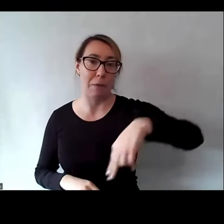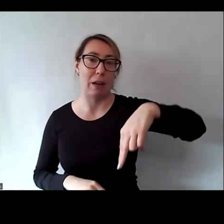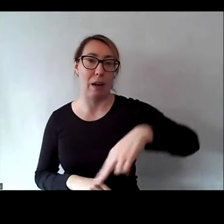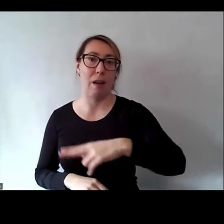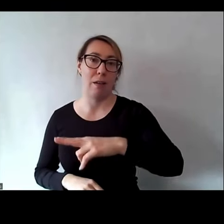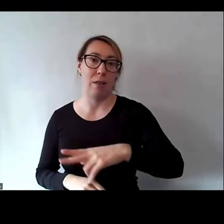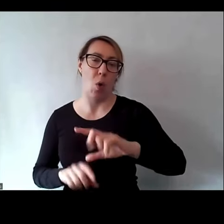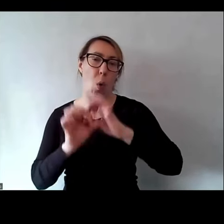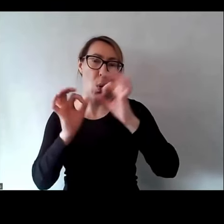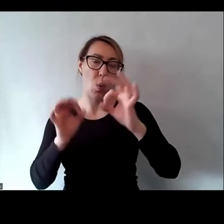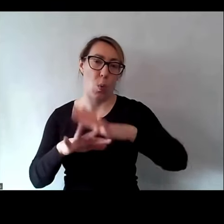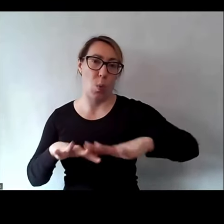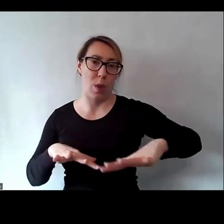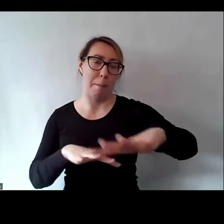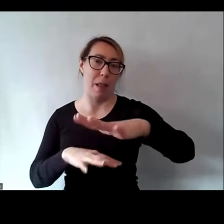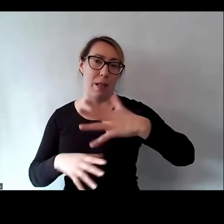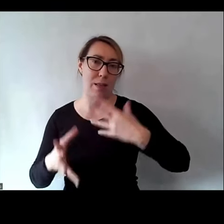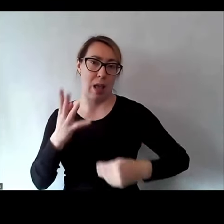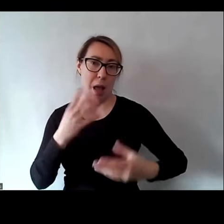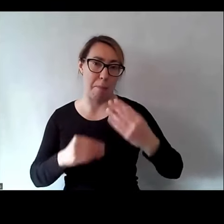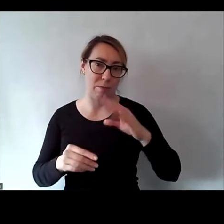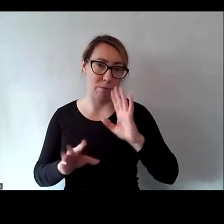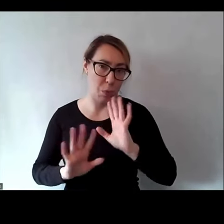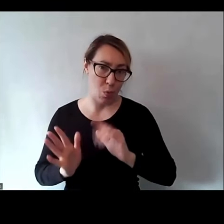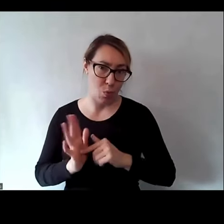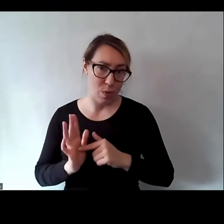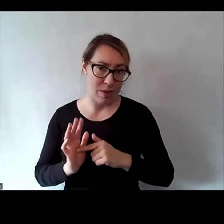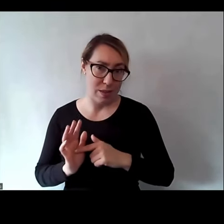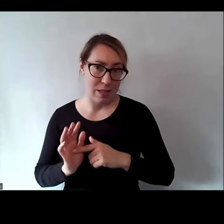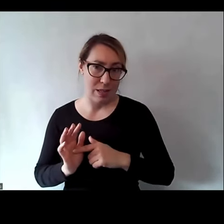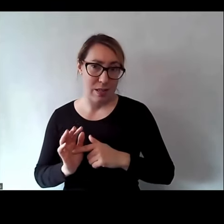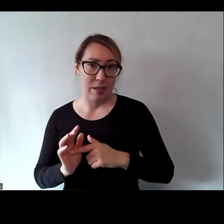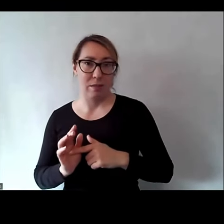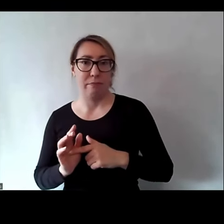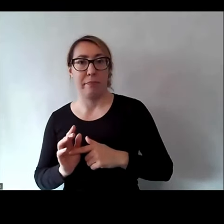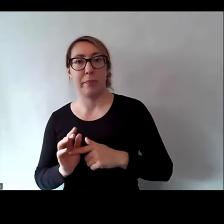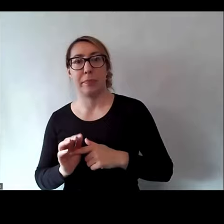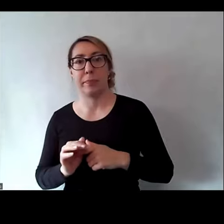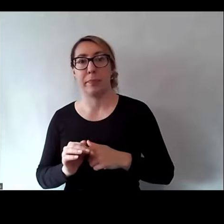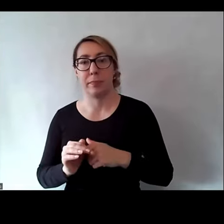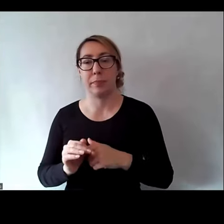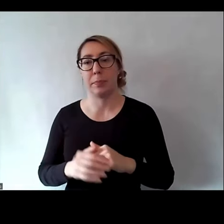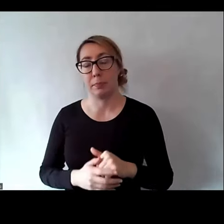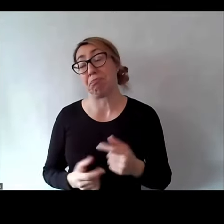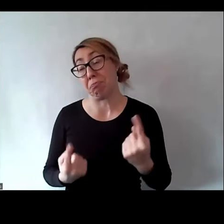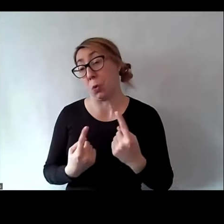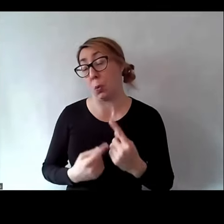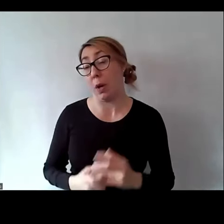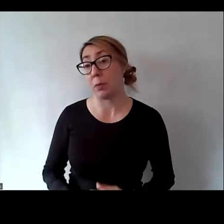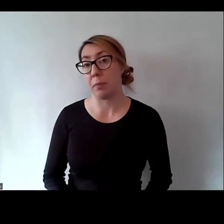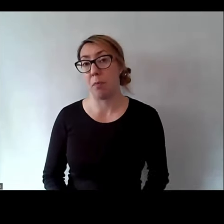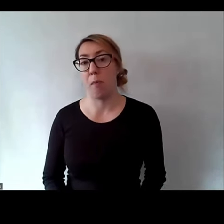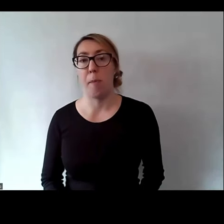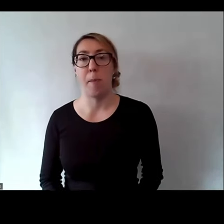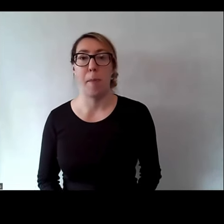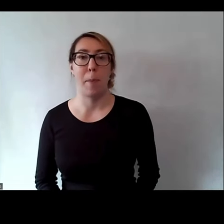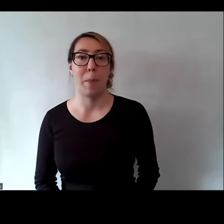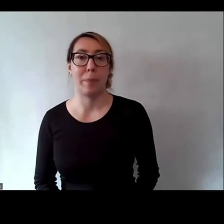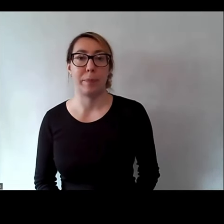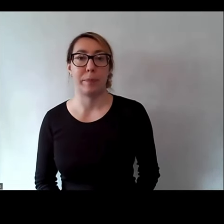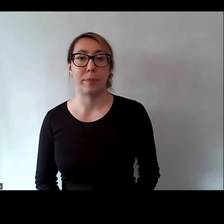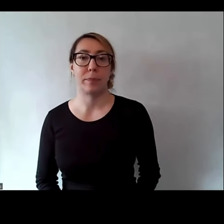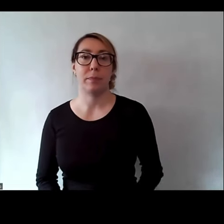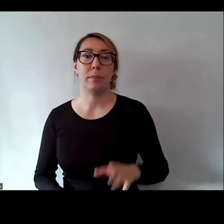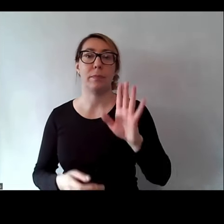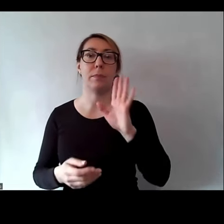Plac zabaw, czyli tak? Widzisz to tak, żeby jakiś plac zabaw, jakiś obszar, no super. A takie przestrzenie